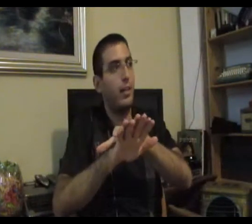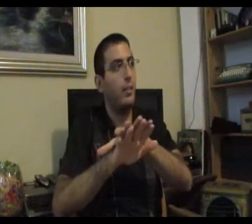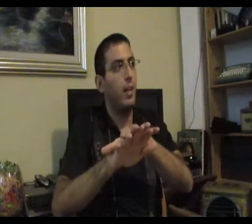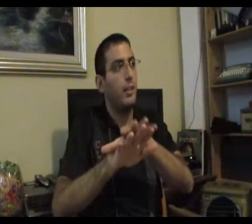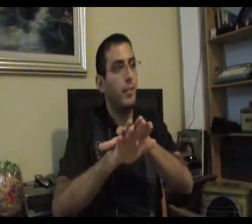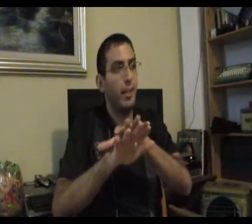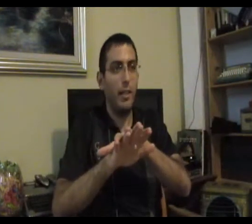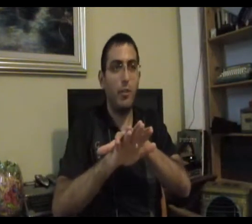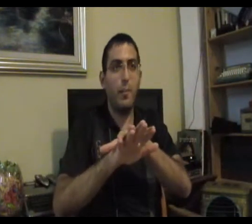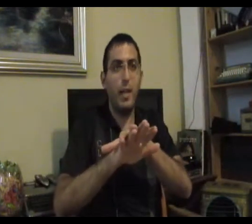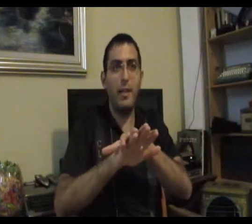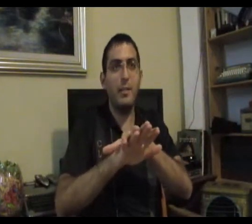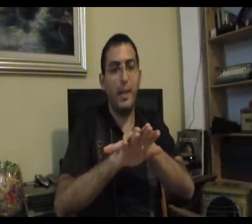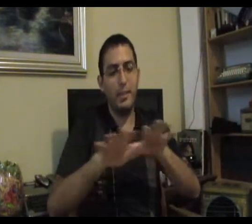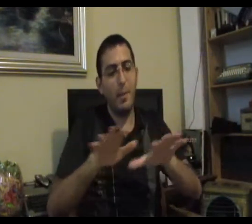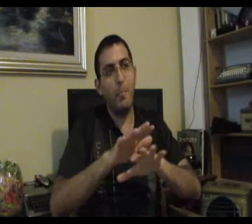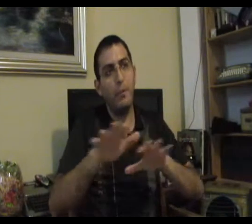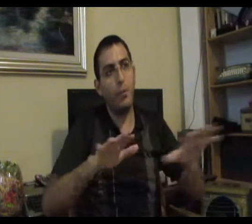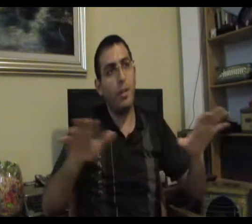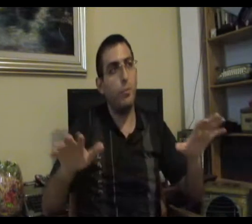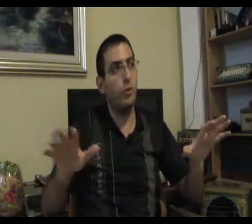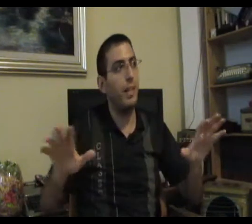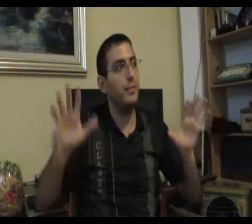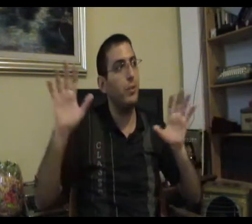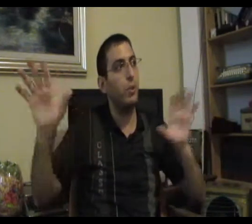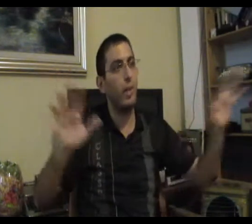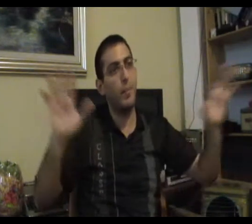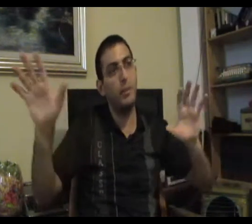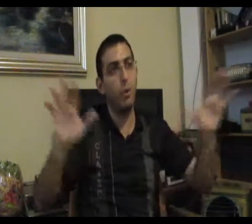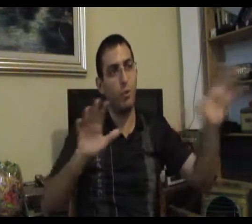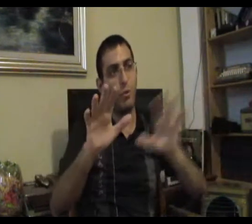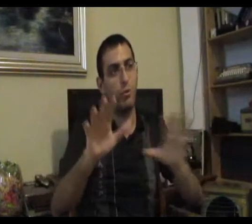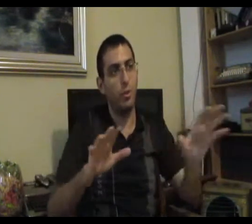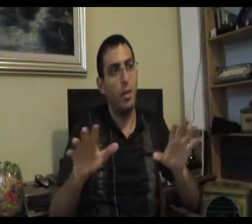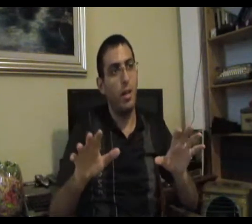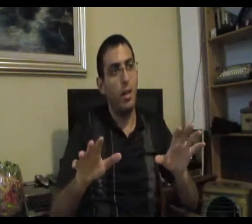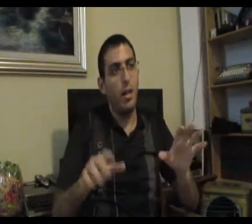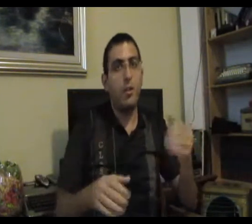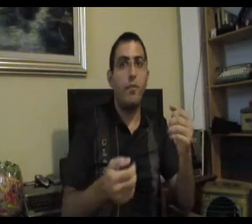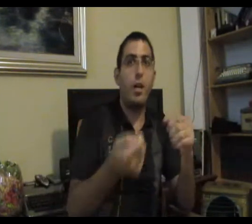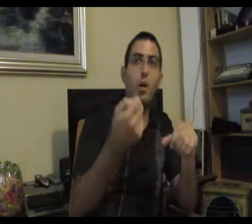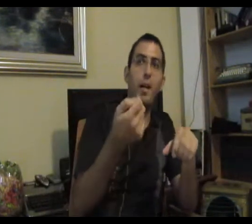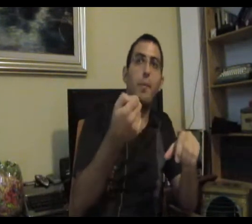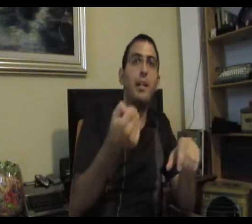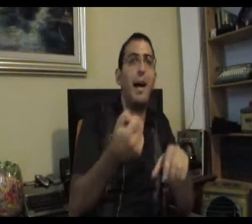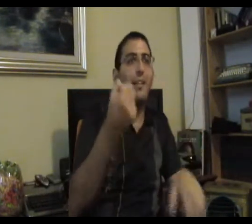אחד עכשיו התהליך של הבריאה זה בעצם ההיפרדות של התמונות ואז נוצרות לך מצויות שונות עכשיו כשאני אומר לבן אדם אל